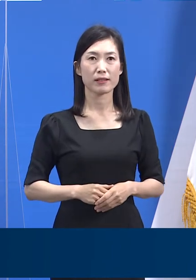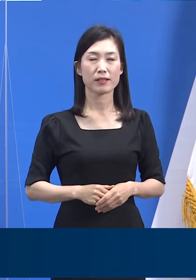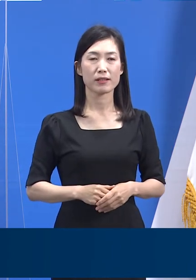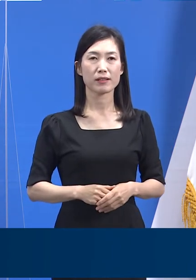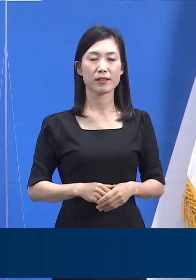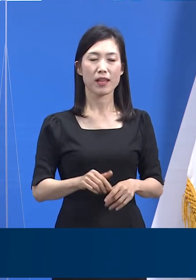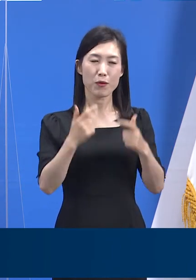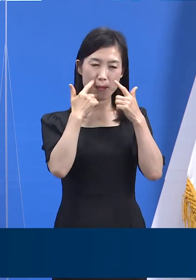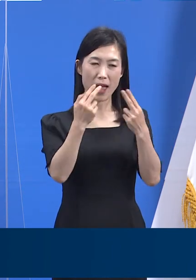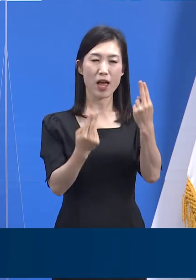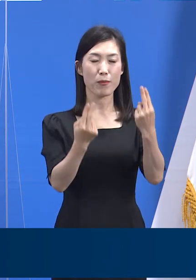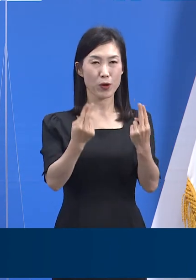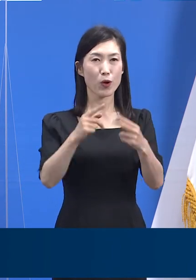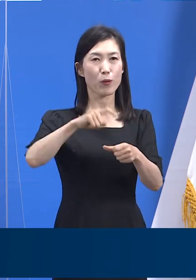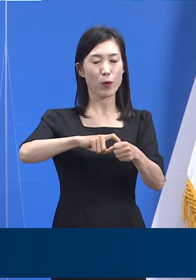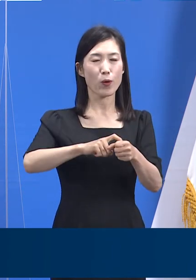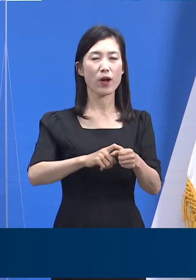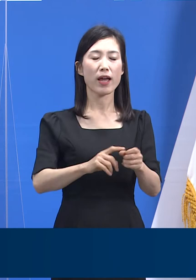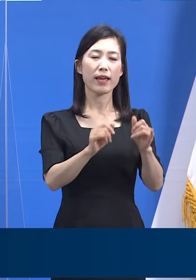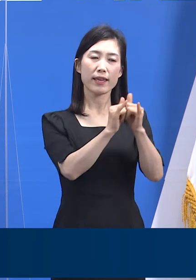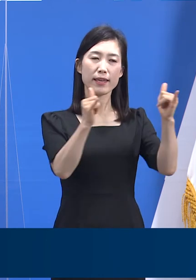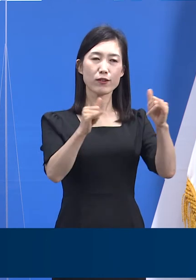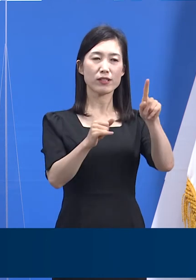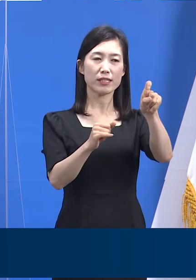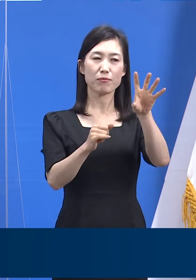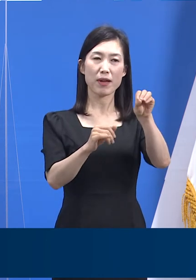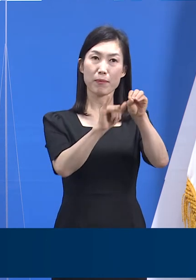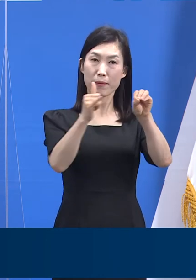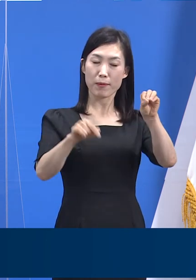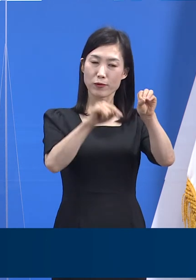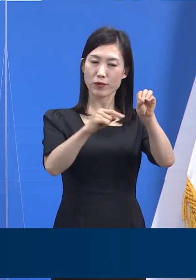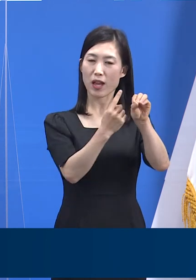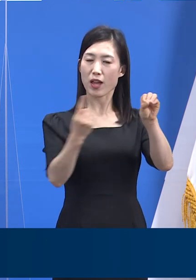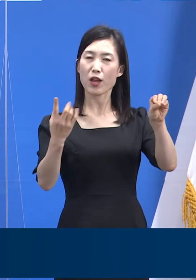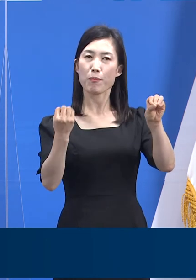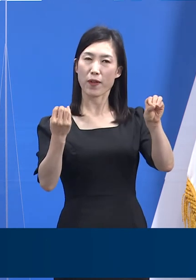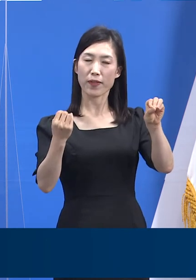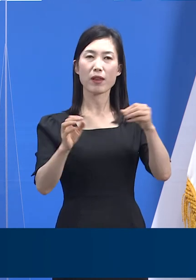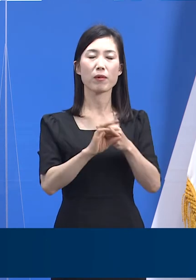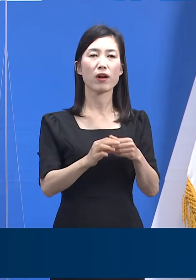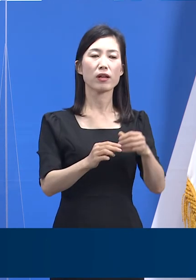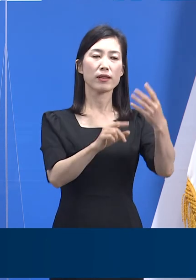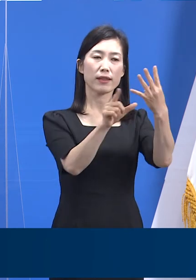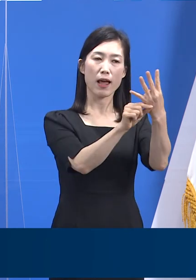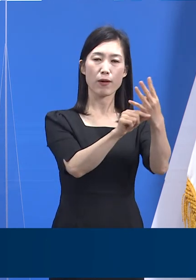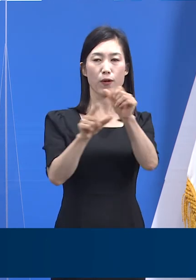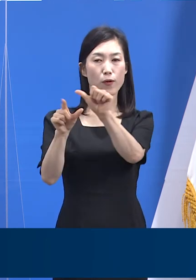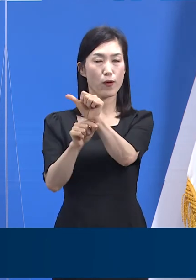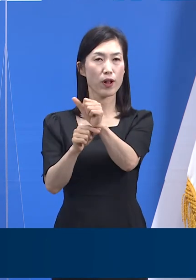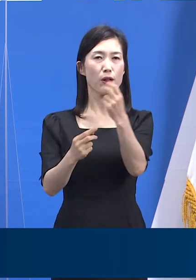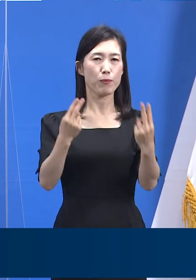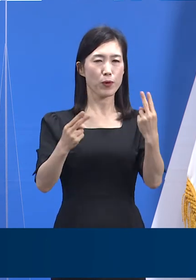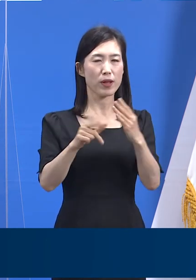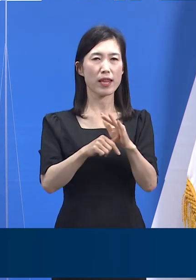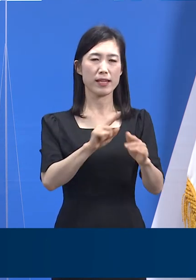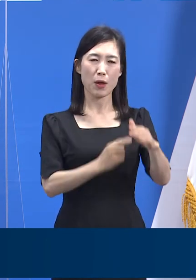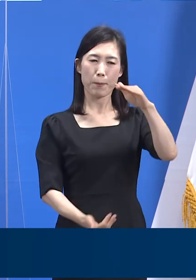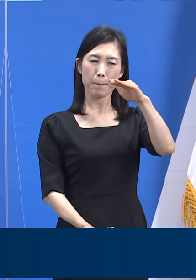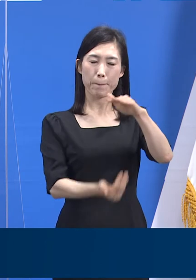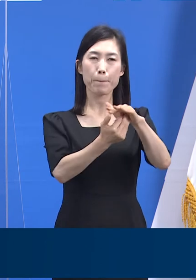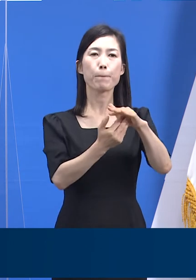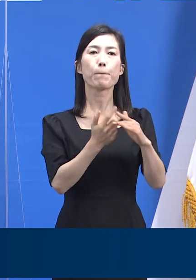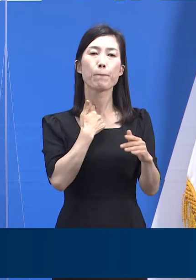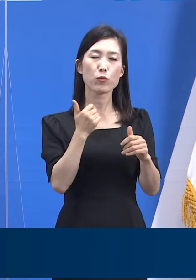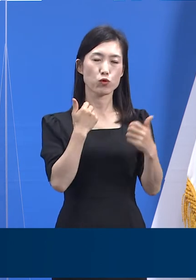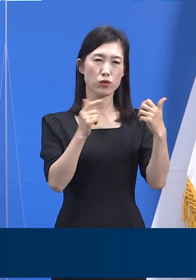정확한 비교를 위해 인구 10만 명당 확진자 수로 환산하면 4월과 5월 두 달간 가장 발생률이 높았던